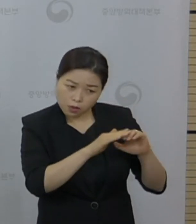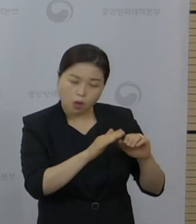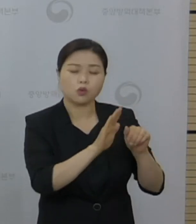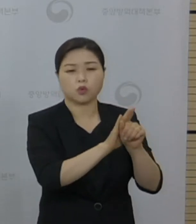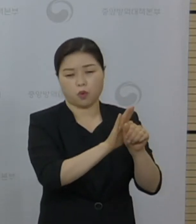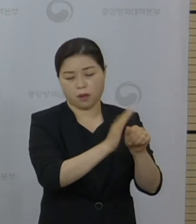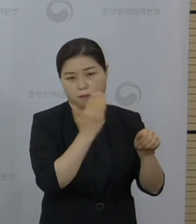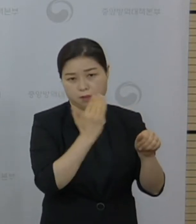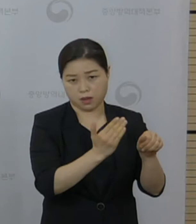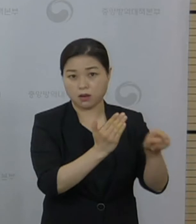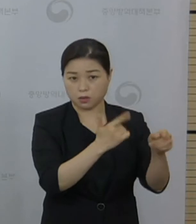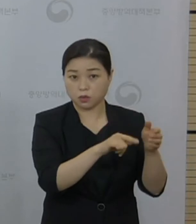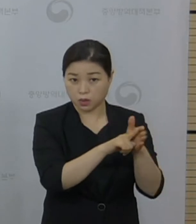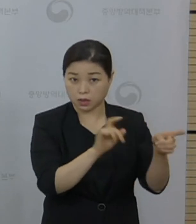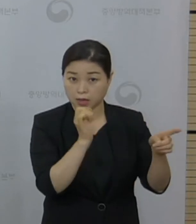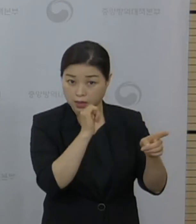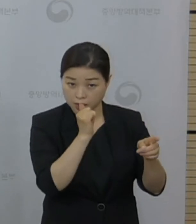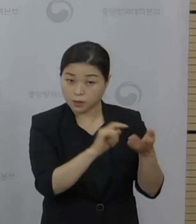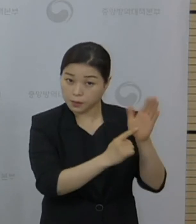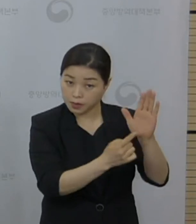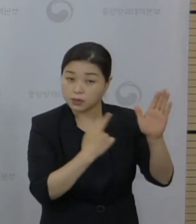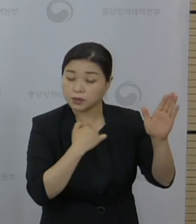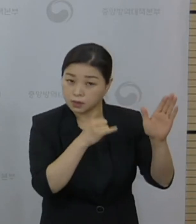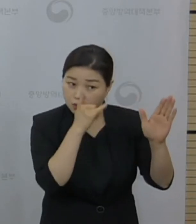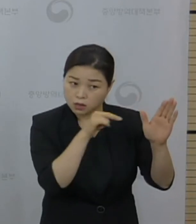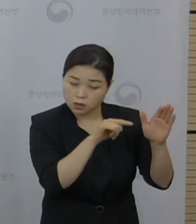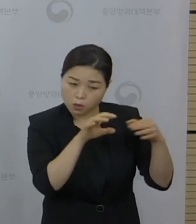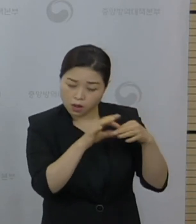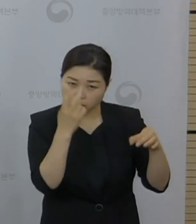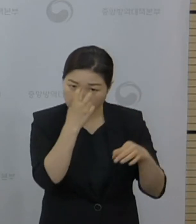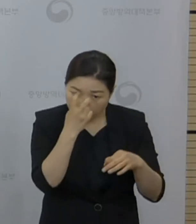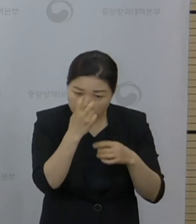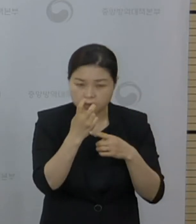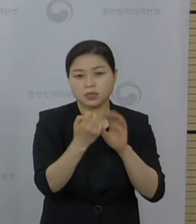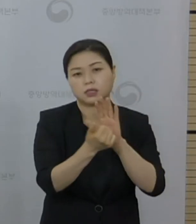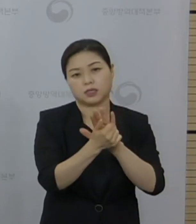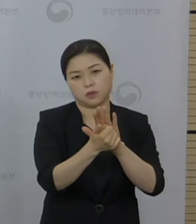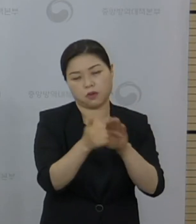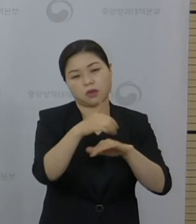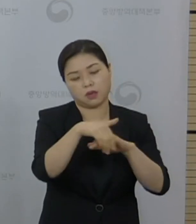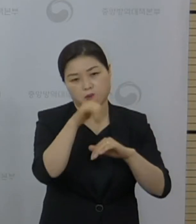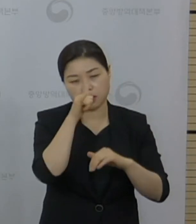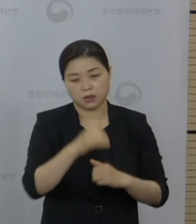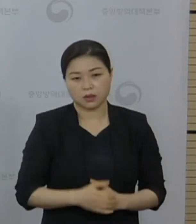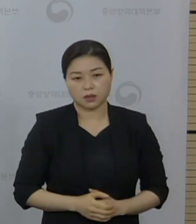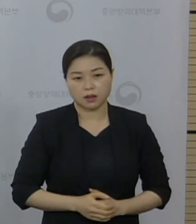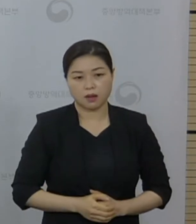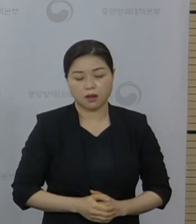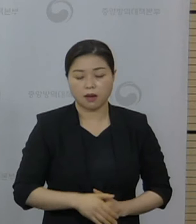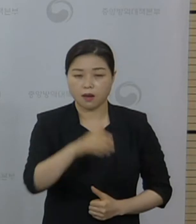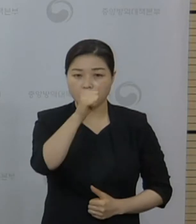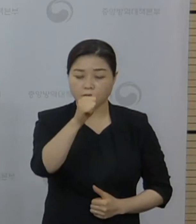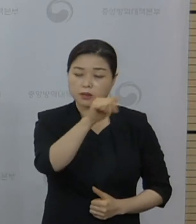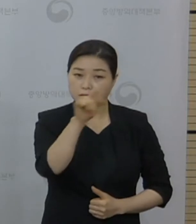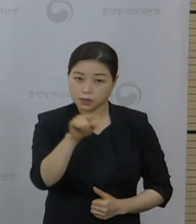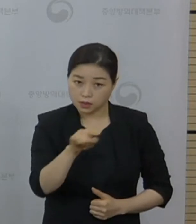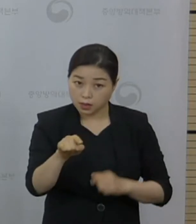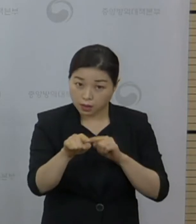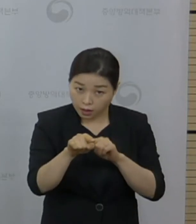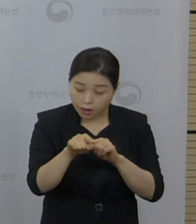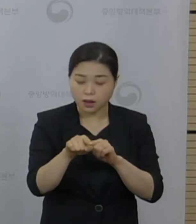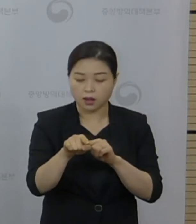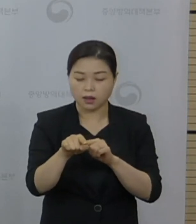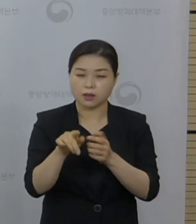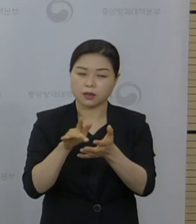바 있고 여기에 대한 관리 대책을 강화를 할 계획으로 있습니다. 그리고 아스트라제네카와 같은 백신의